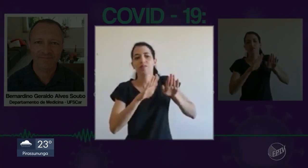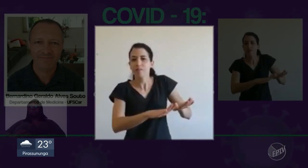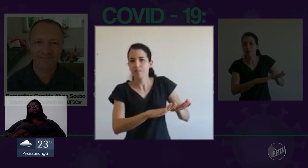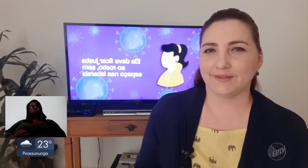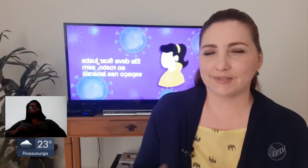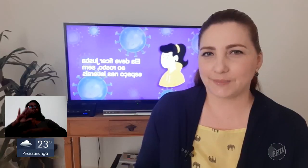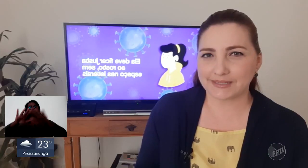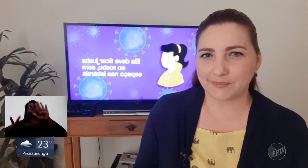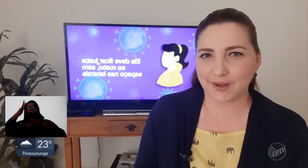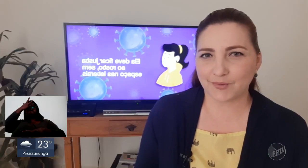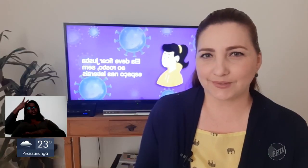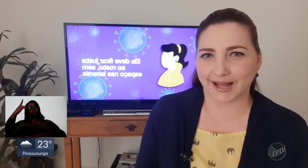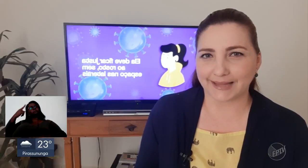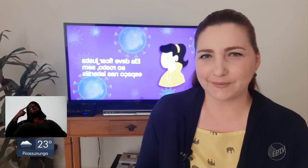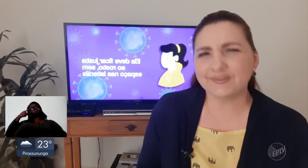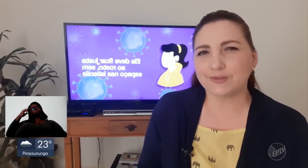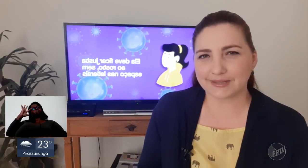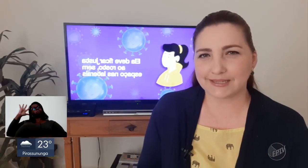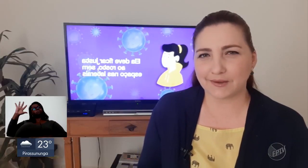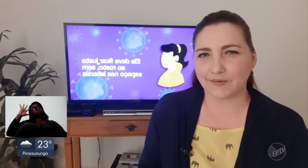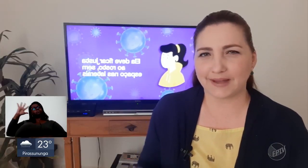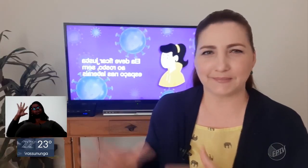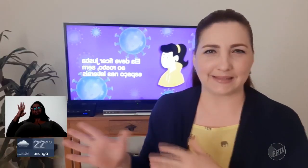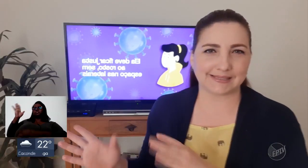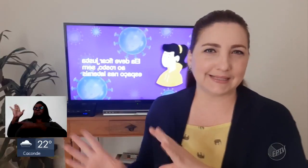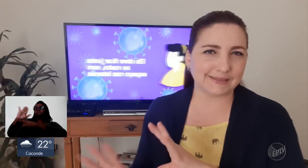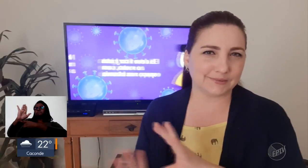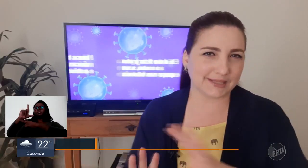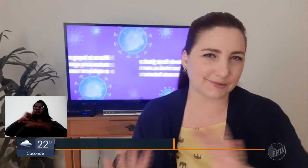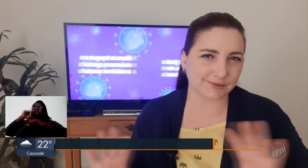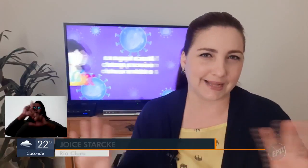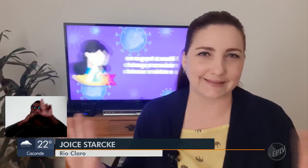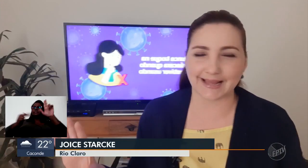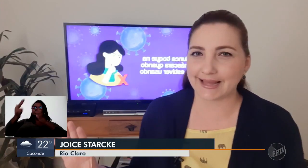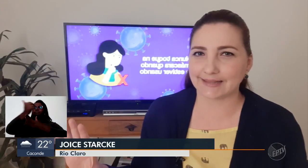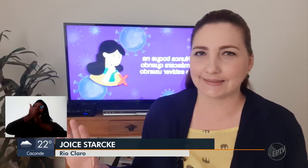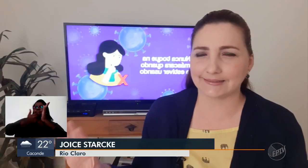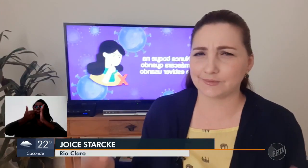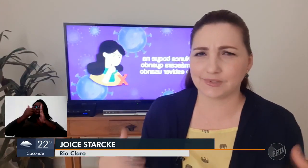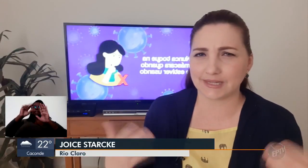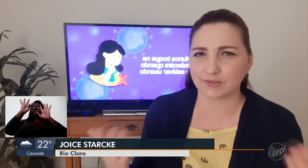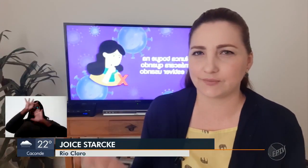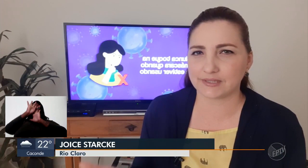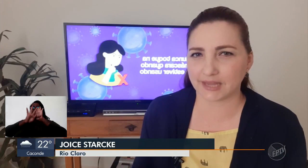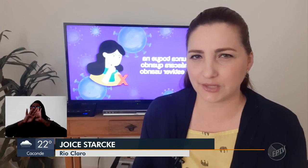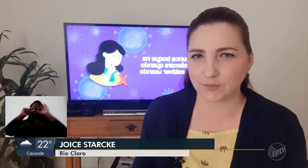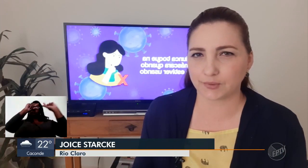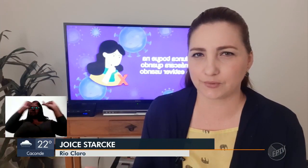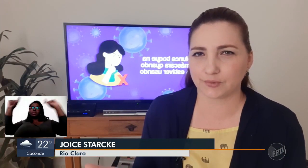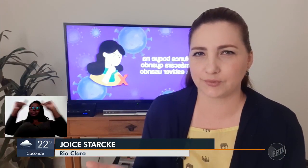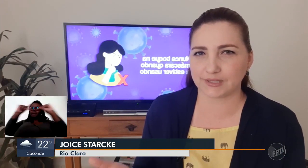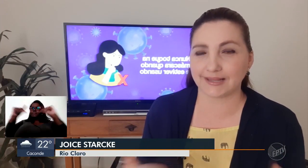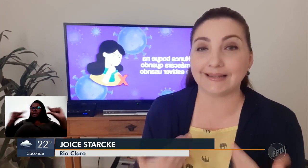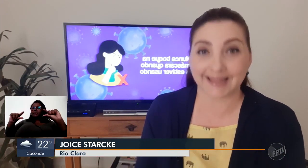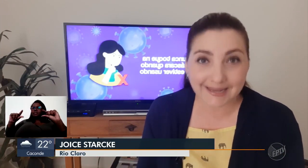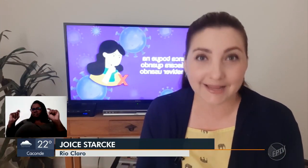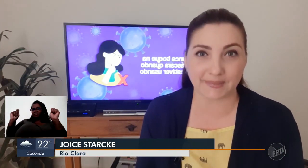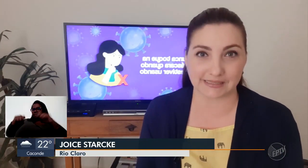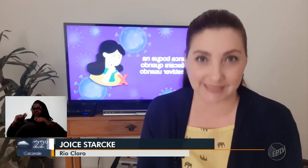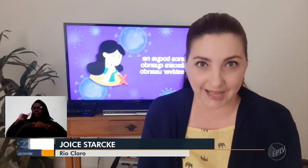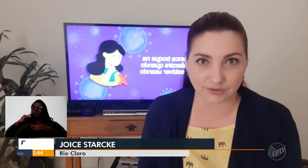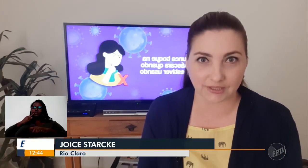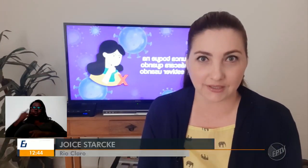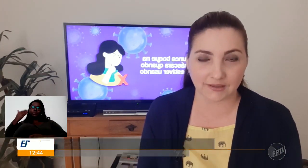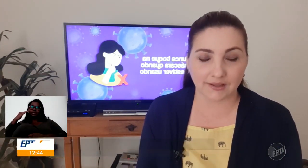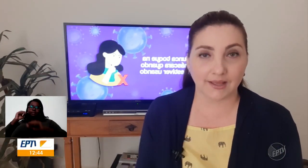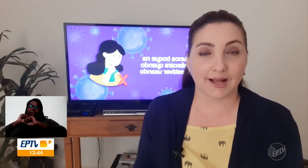de entrada outra vez. Você pode se perguntar, um vídeo assim com animação, textos na tela, não seria suficiente para os surdos entenderem